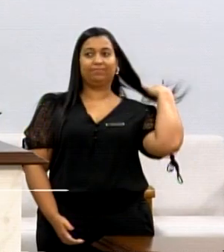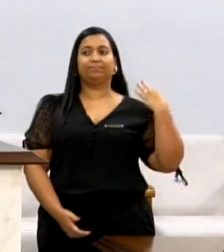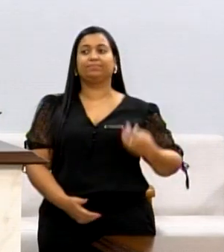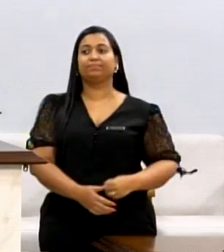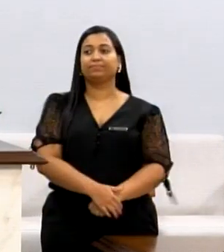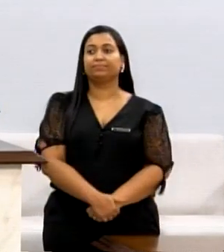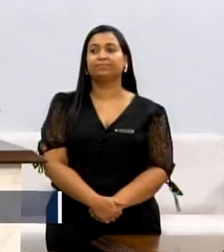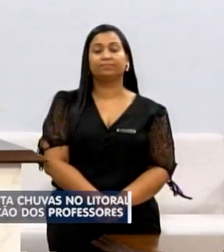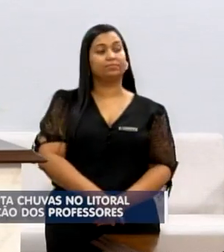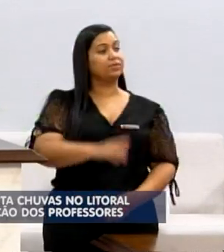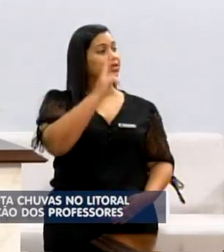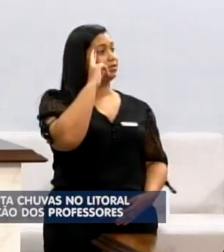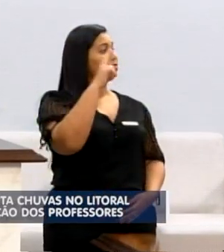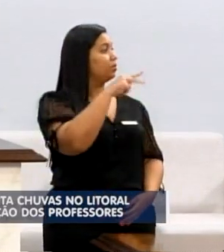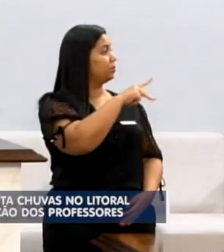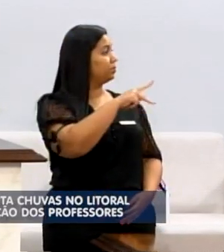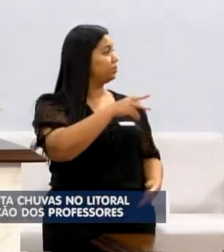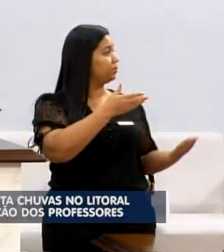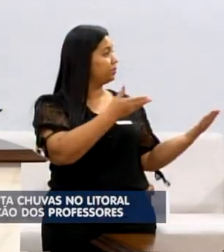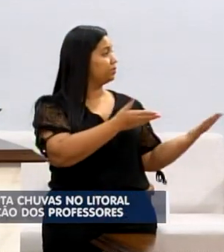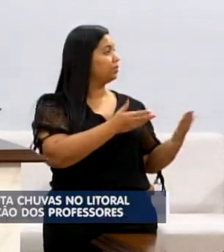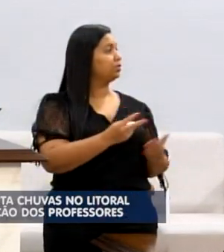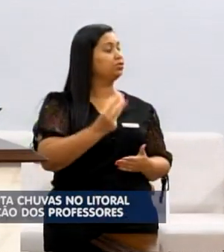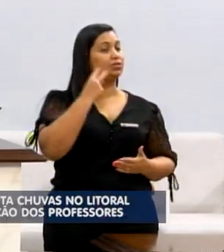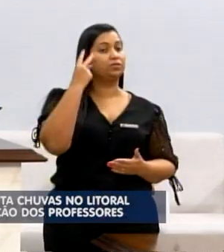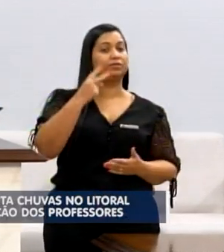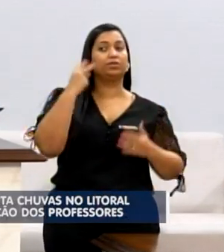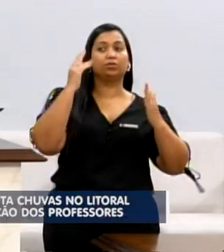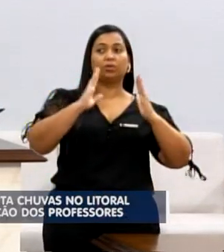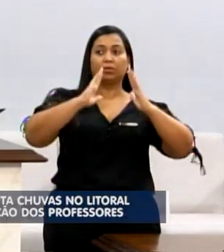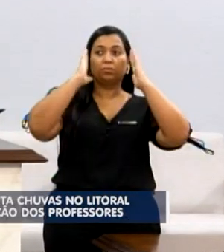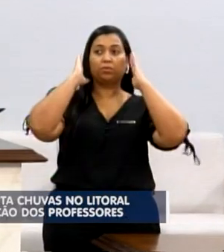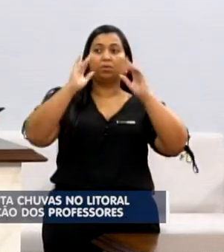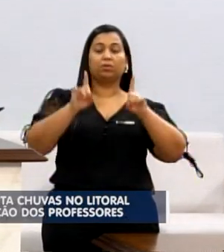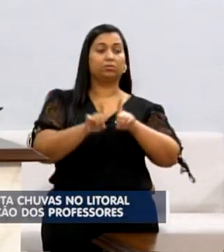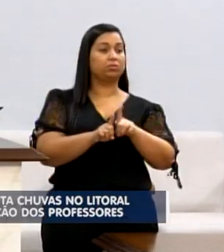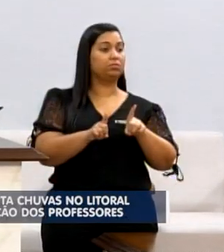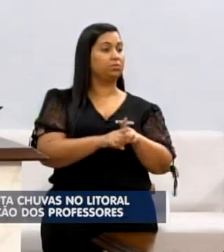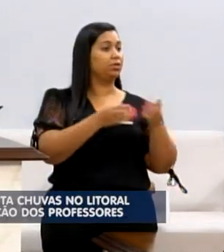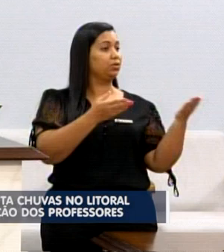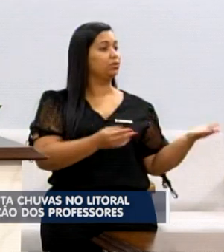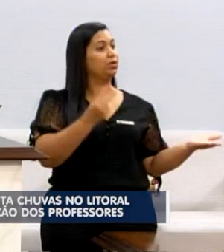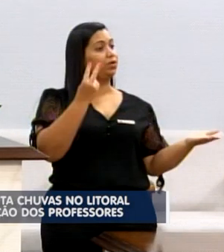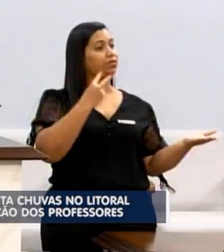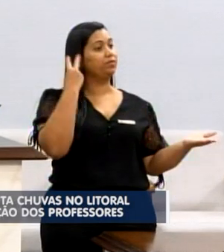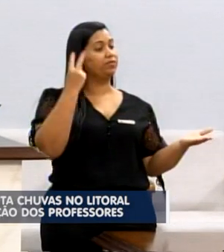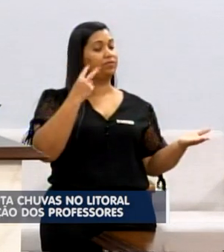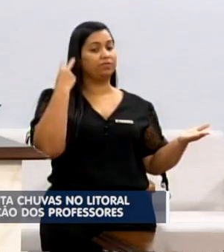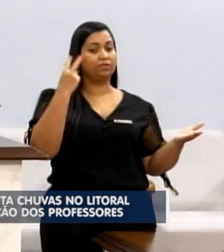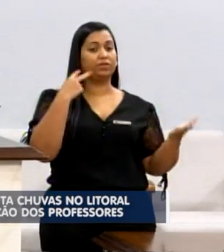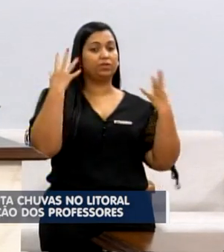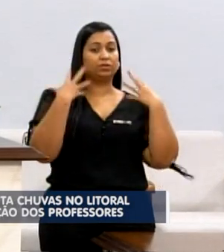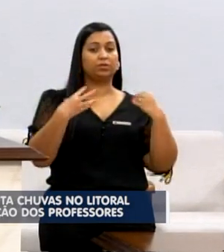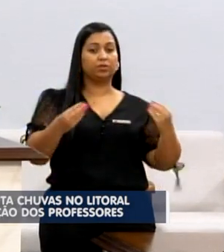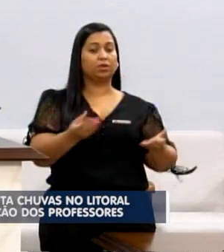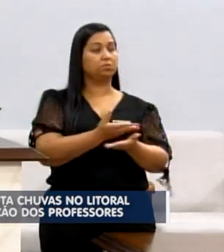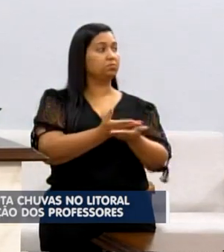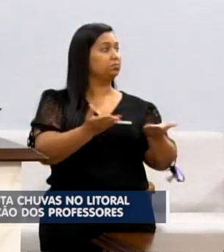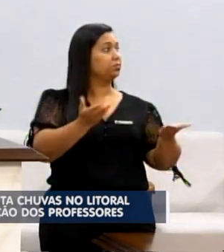Senhor presidente, vereadora Paulera, senhora vereadora, vereadora Carina, mesas, vereadores,